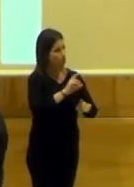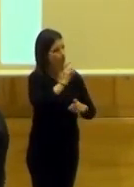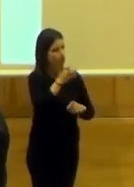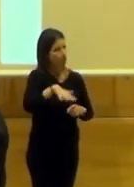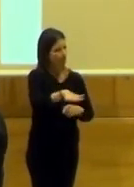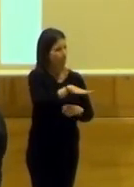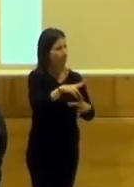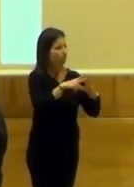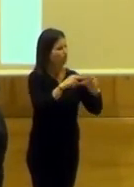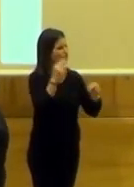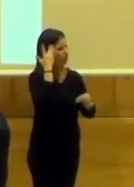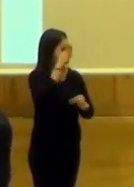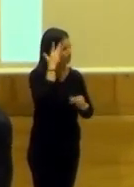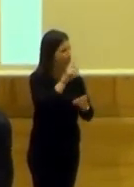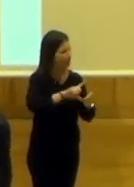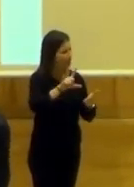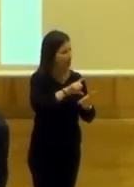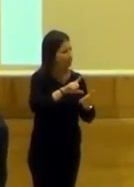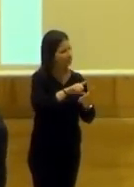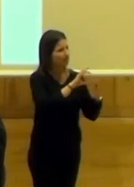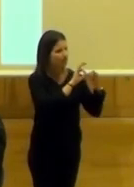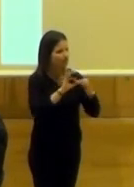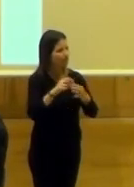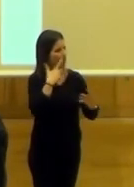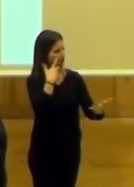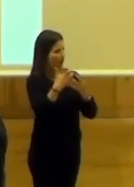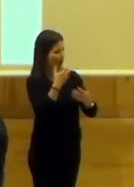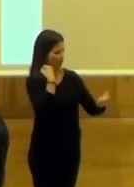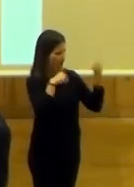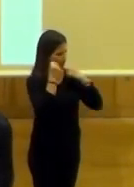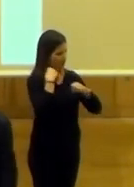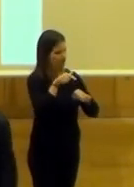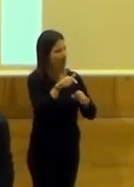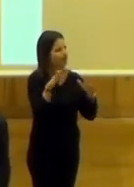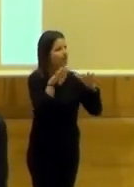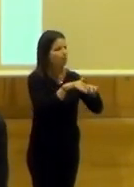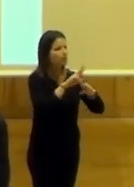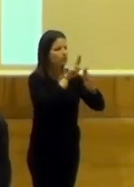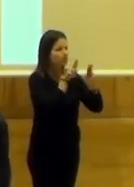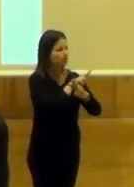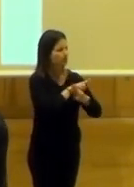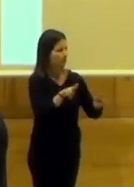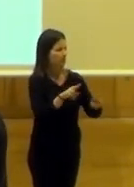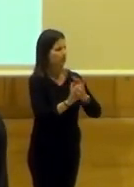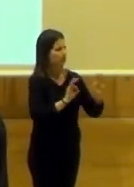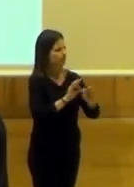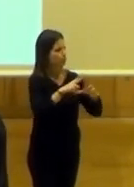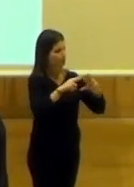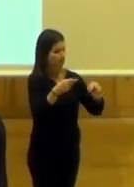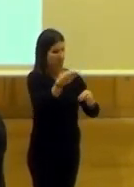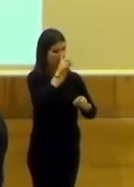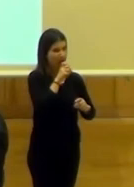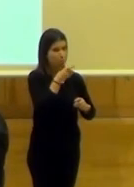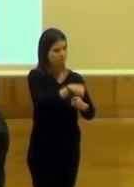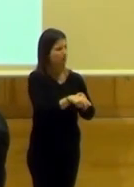otros espacios, la Facultad de Filosofía y Letras, un otro de un lado de actos escénicas, aquí hacemos un encuentro internacional, nacionales de teatro universitario, que este año será en el mes de